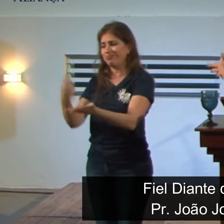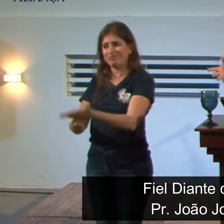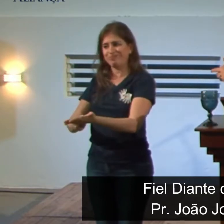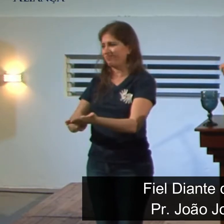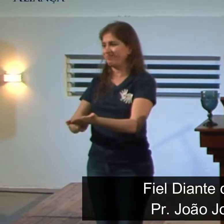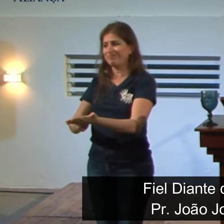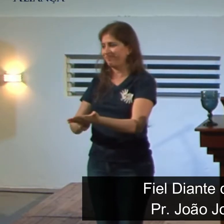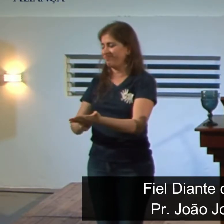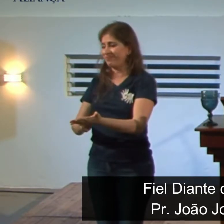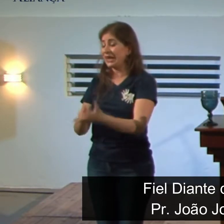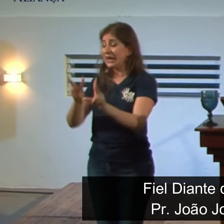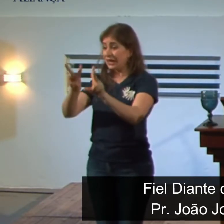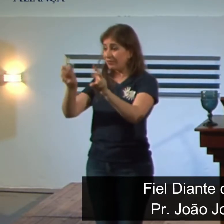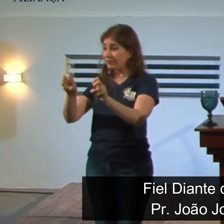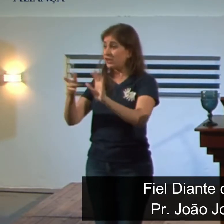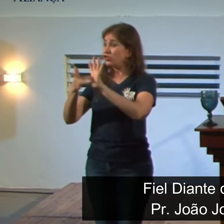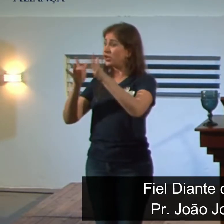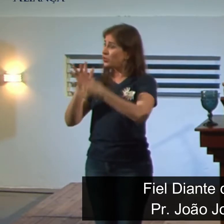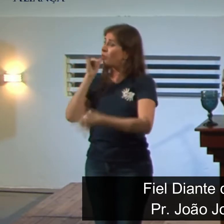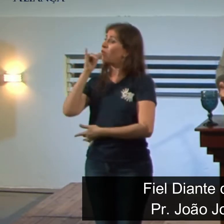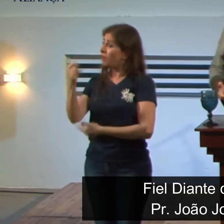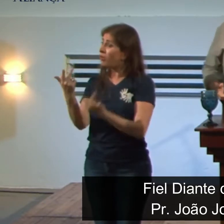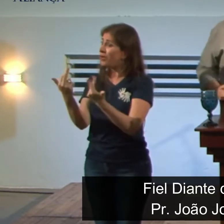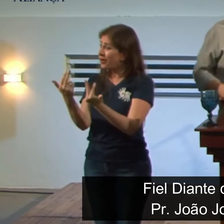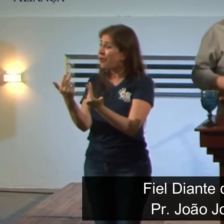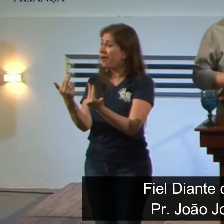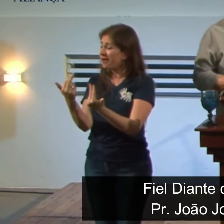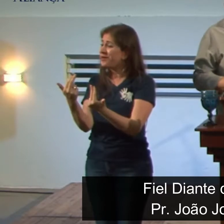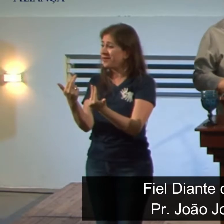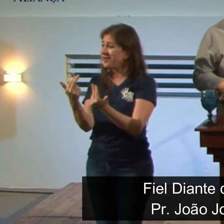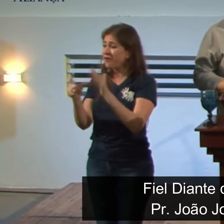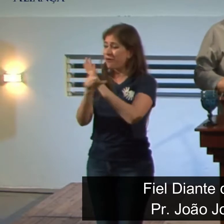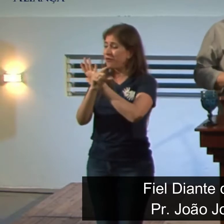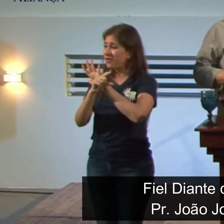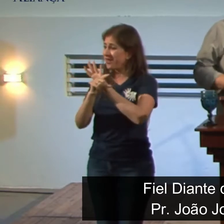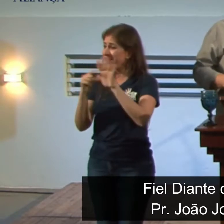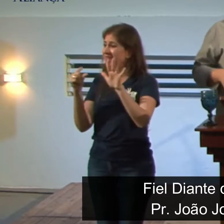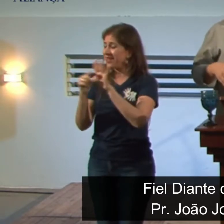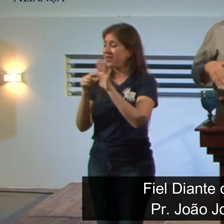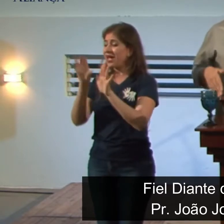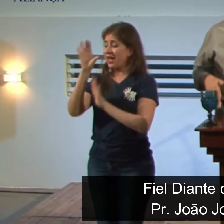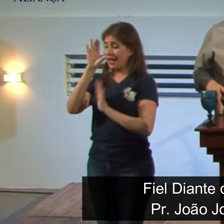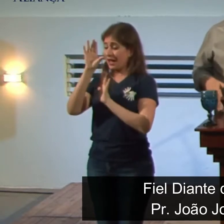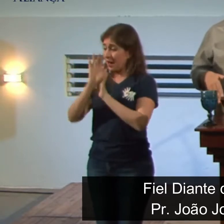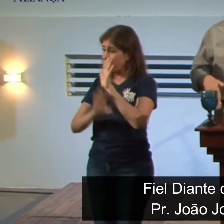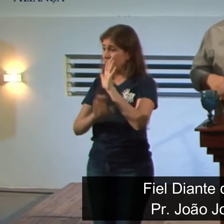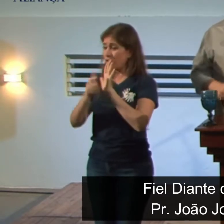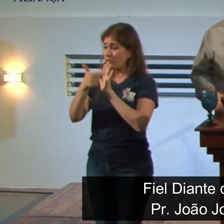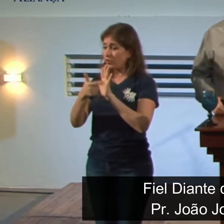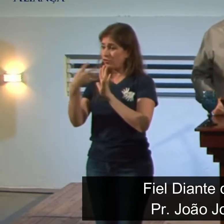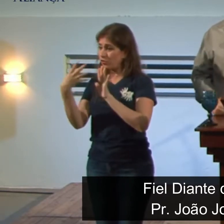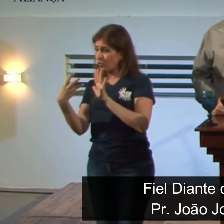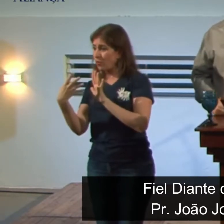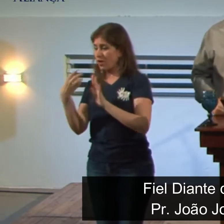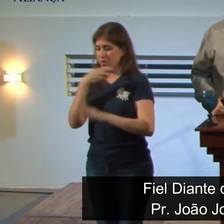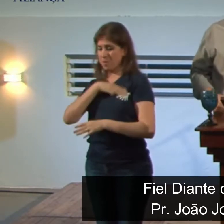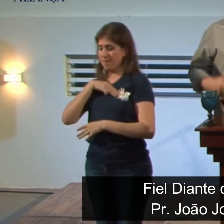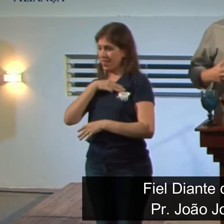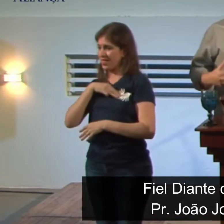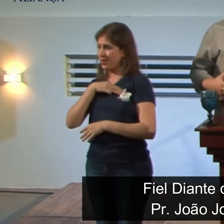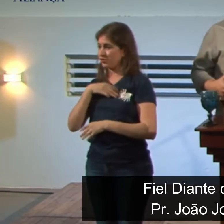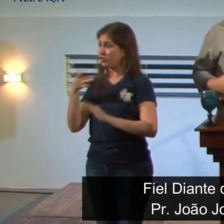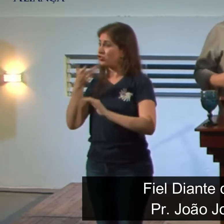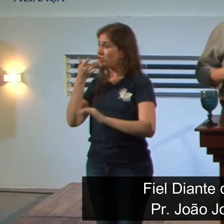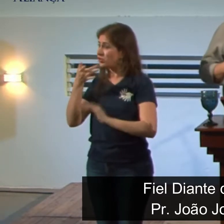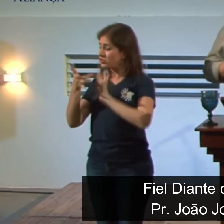Sendo citado pelo próprio Jesus, Jesus citou o livro do profeta Daniel no capítulo 24, versículo 15 do livro de Mateus,